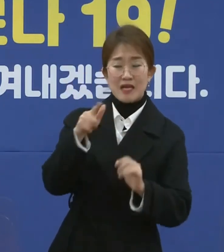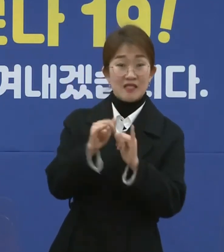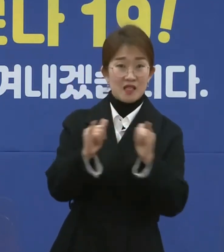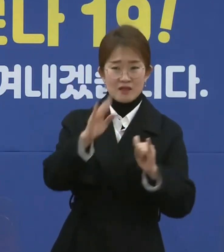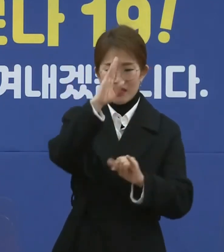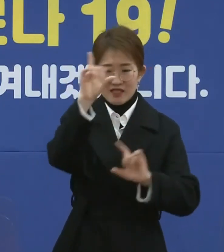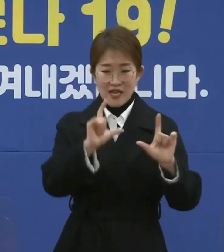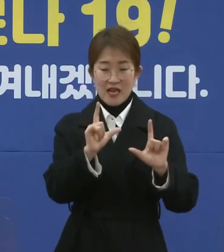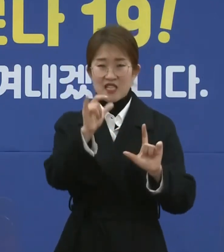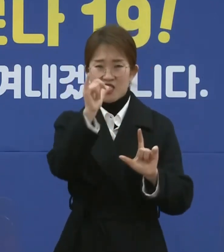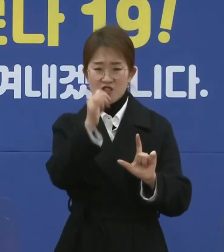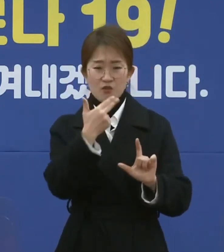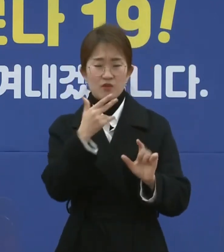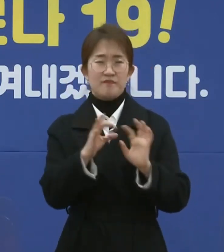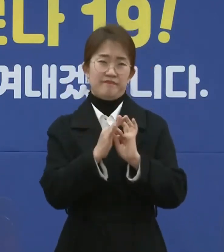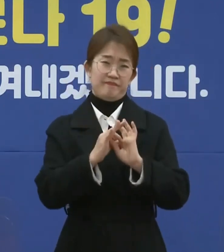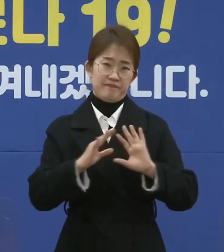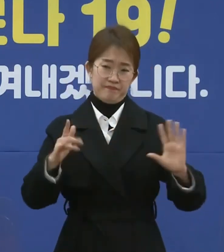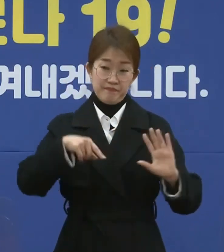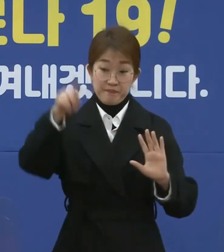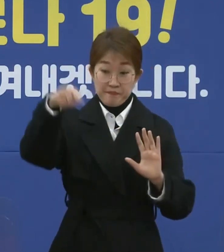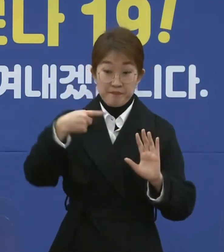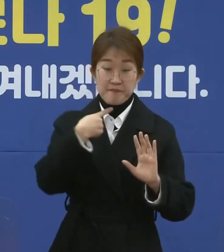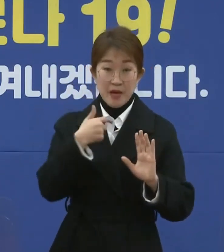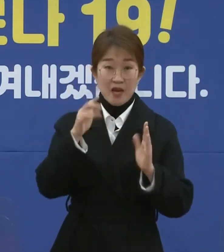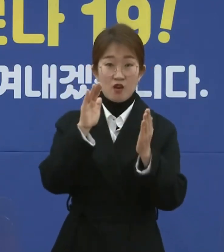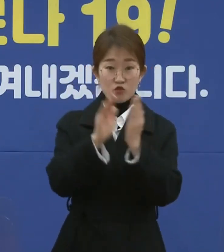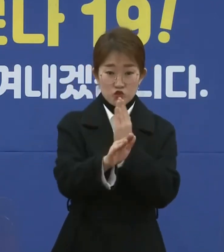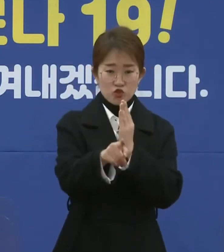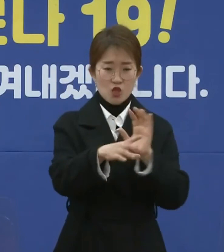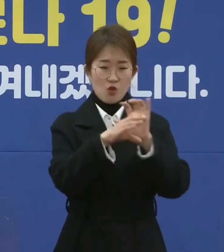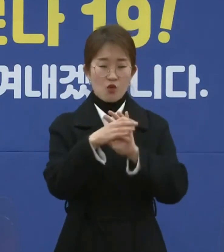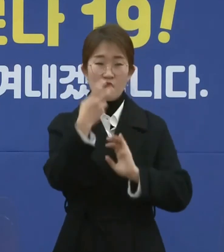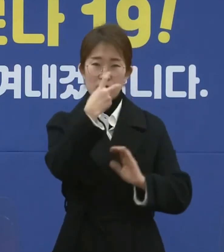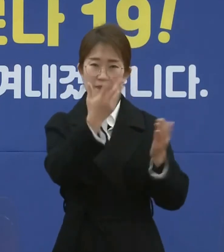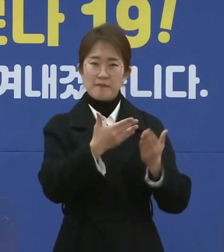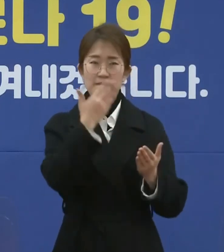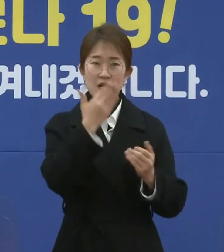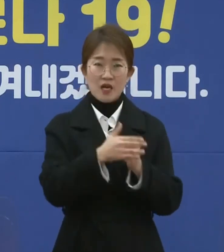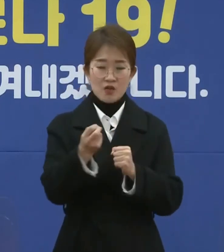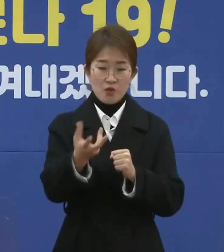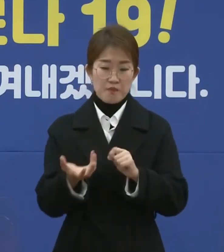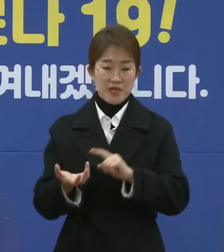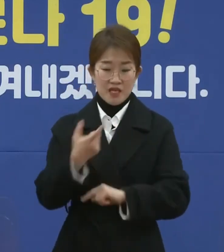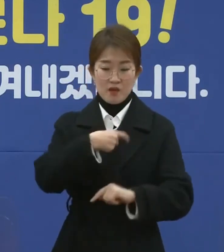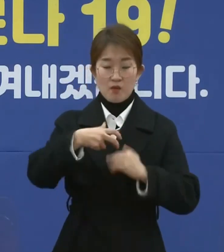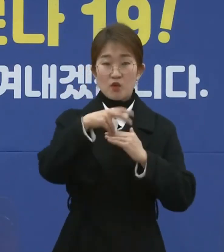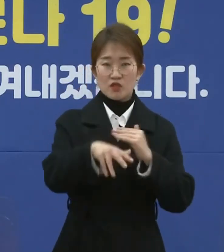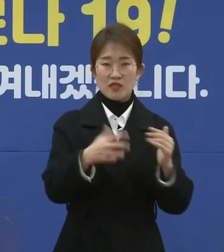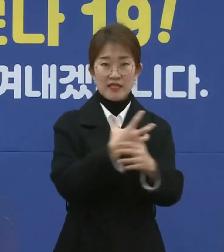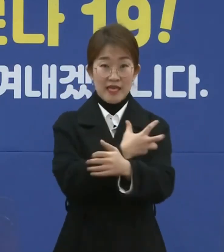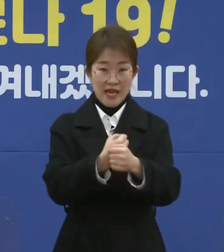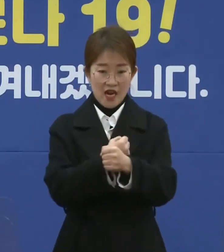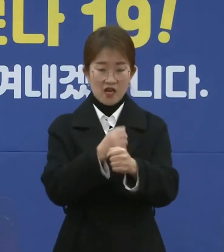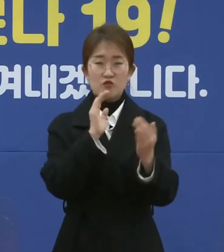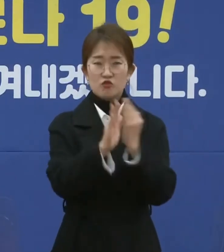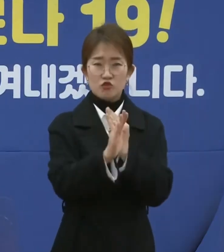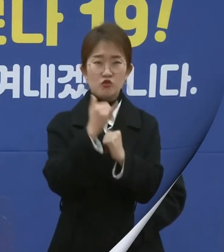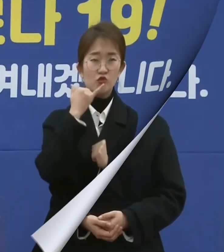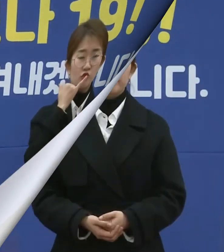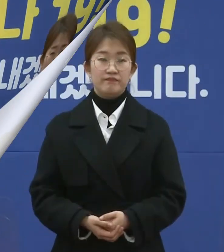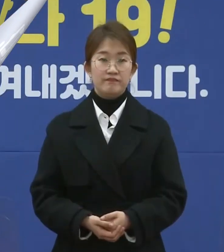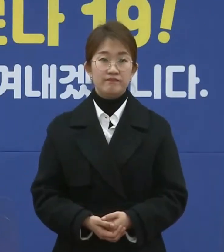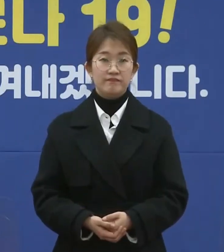관계없이 코로나19 진단검사를 받으실 수 있고 사전에 관할 보건소로 예약해서 검사를